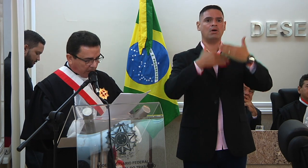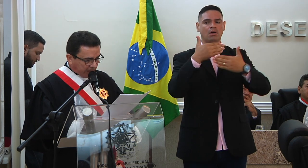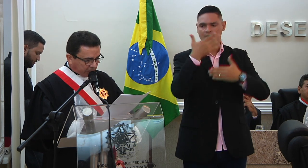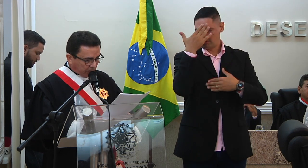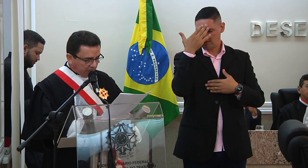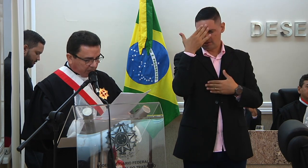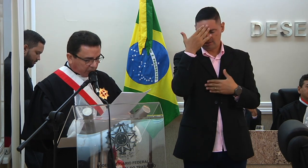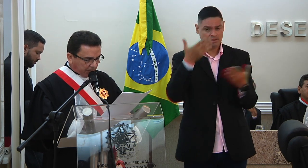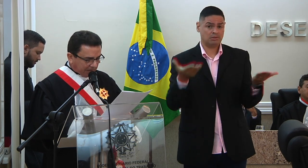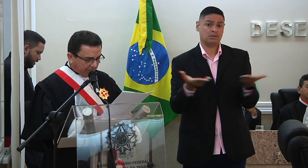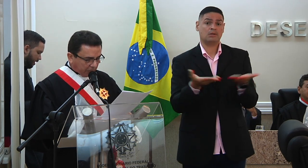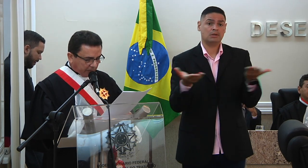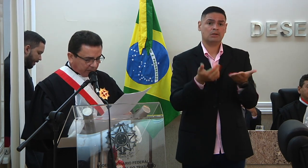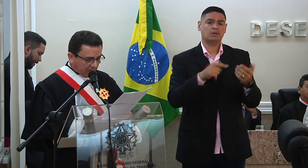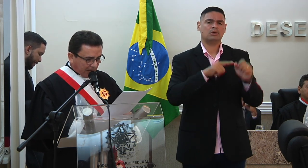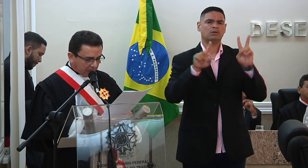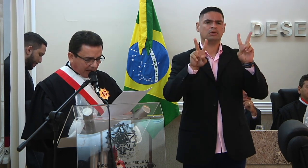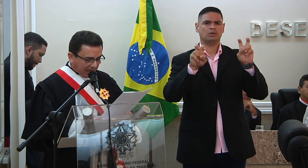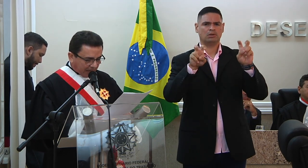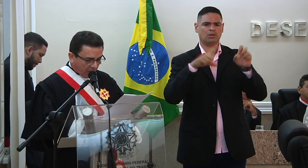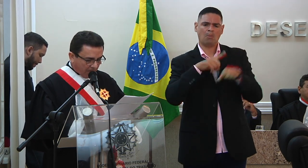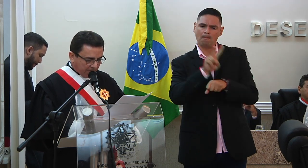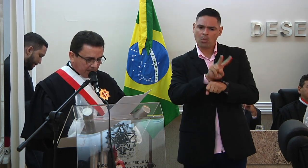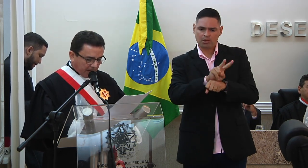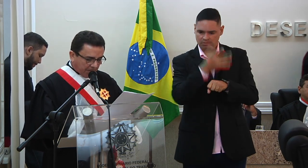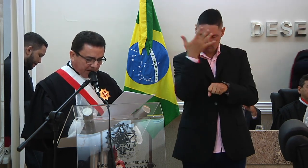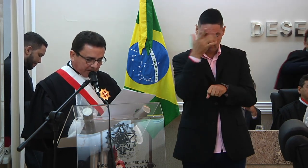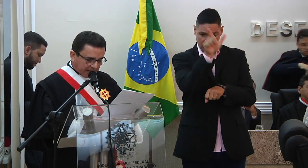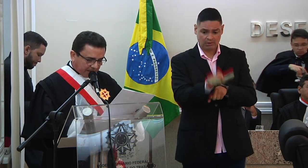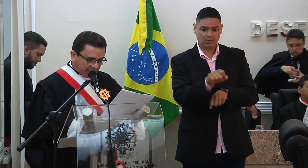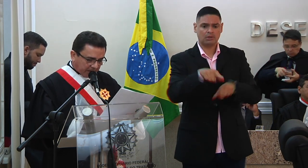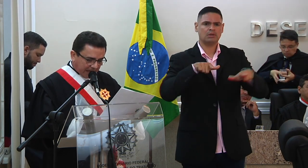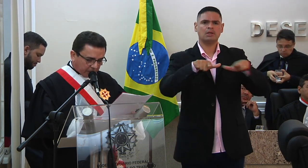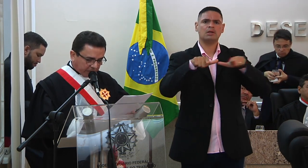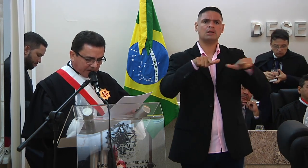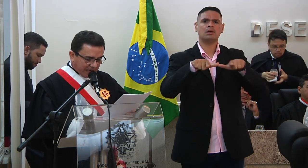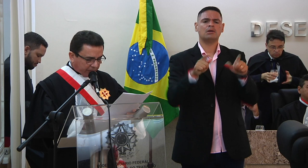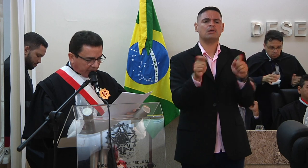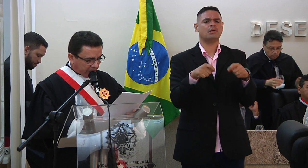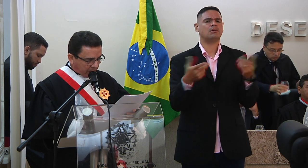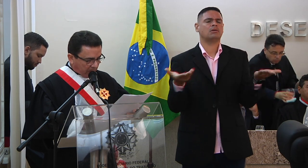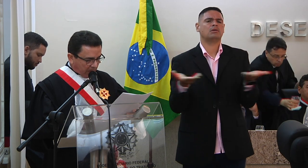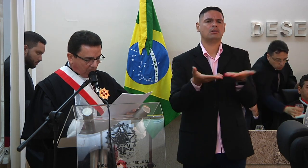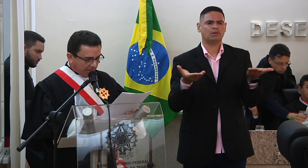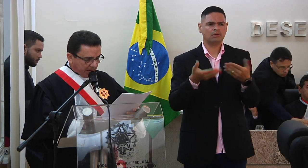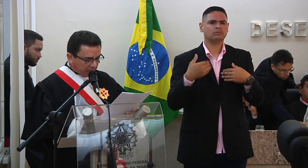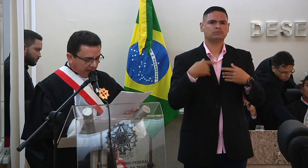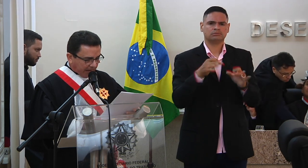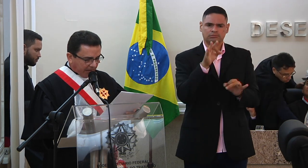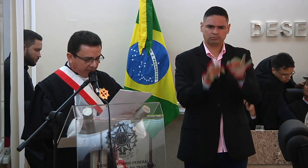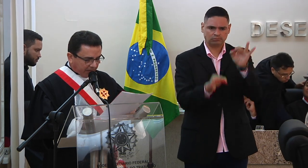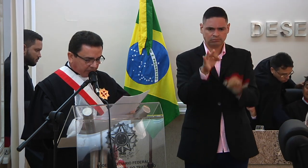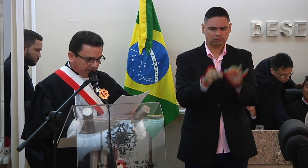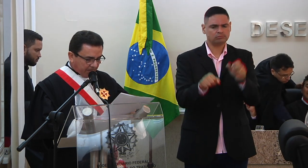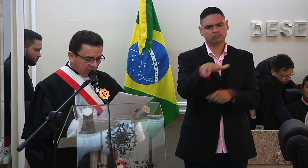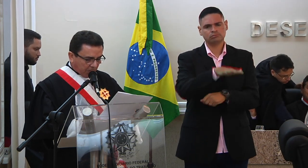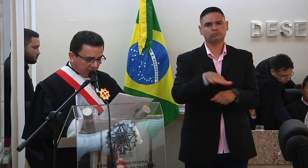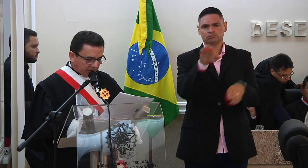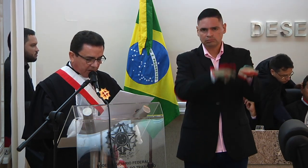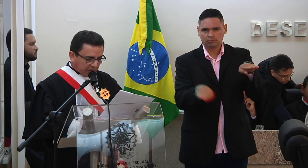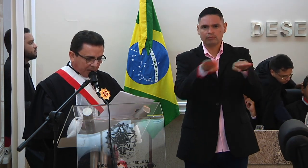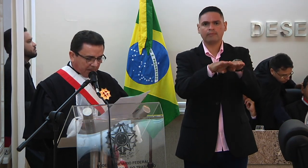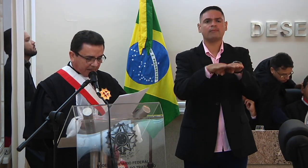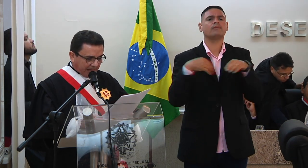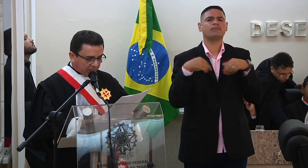entendimento corrente do princípio da proteção ao trabalhador que passa a transitar no cenário jurídico com a mesma relevância